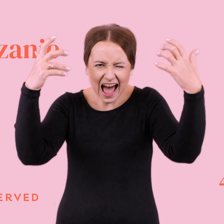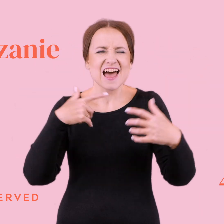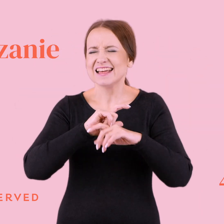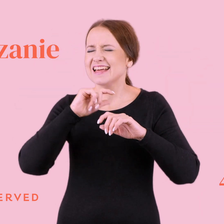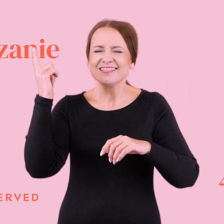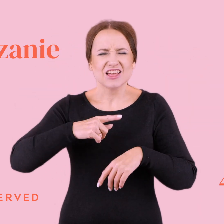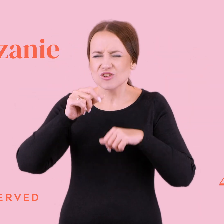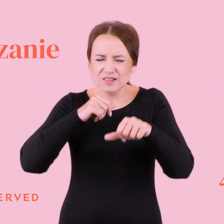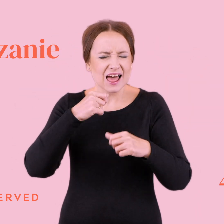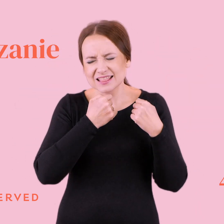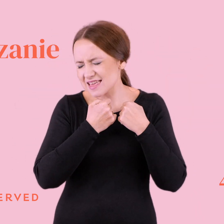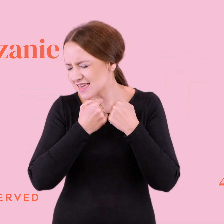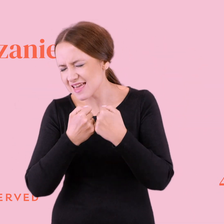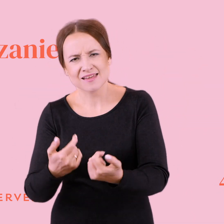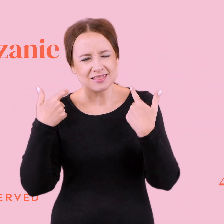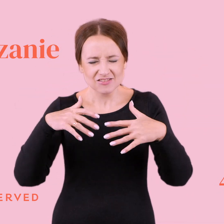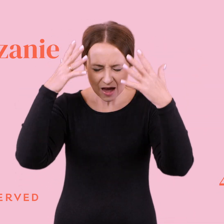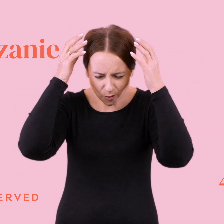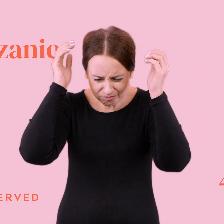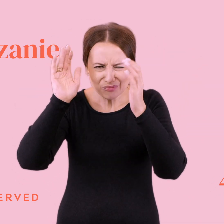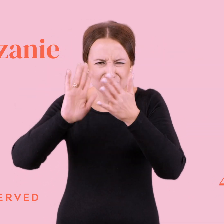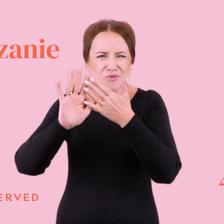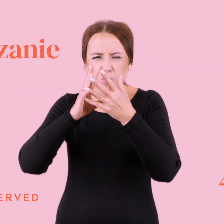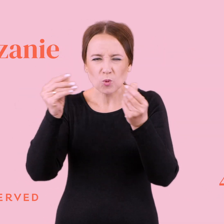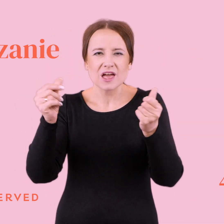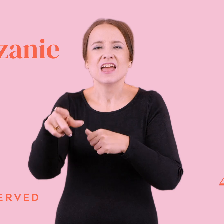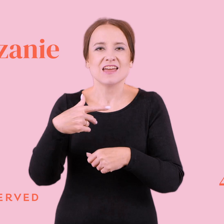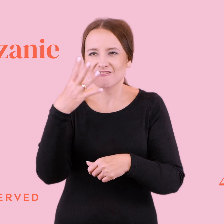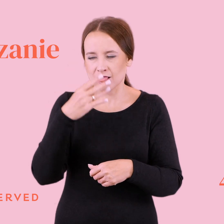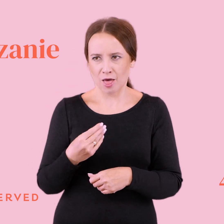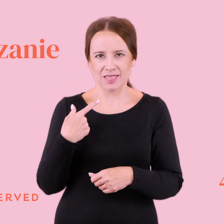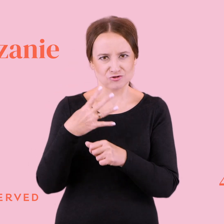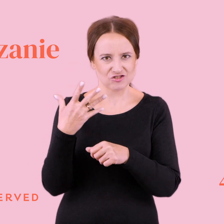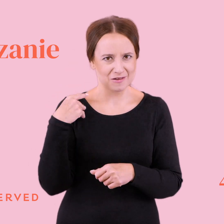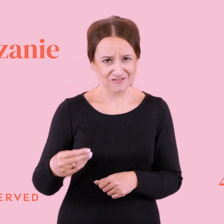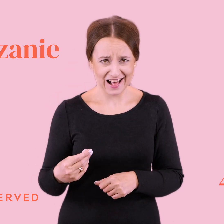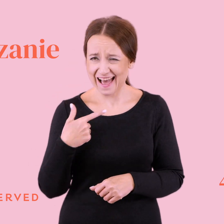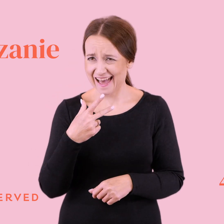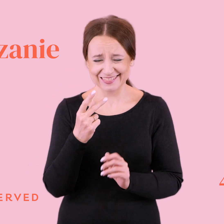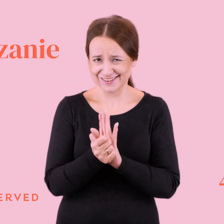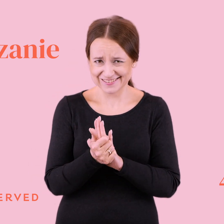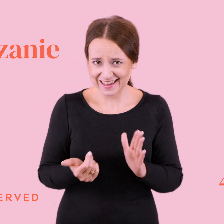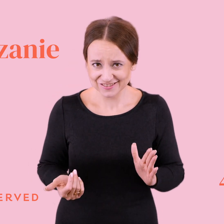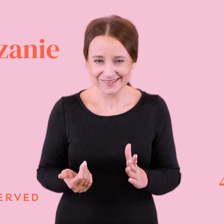przez tysiąc lat. I po prostu czyniła ze mnie osobę, która wyglądała na 45 lat, a nie na 16. W każdym razie,